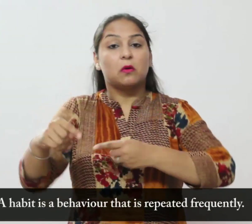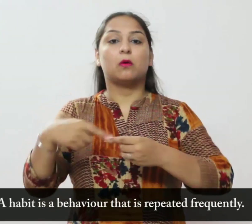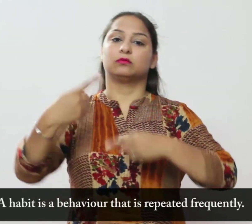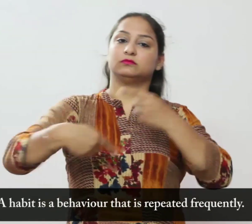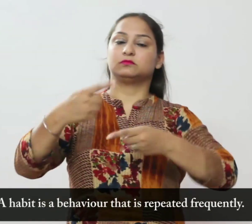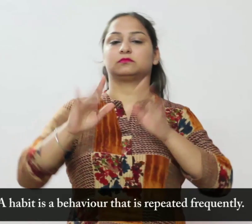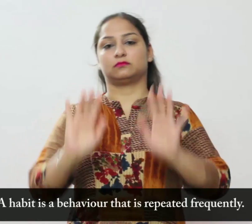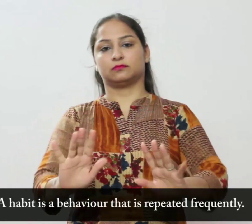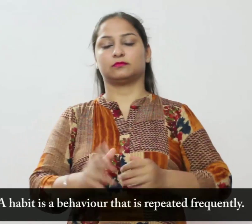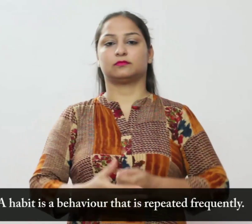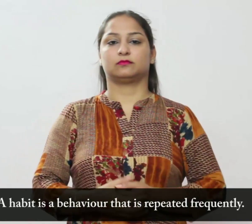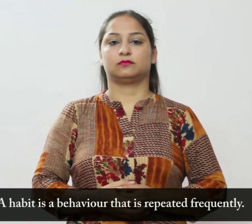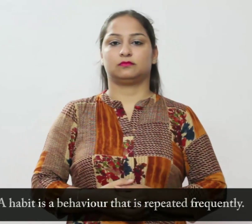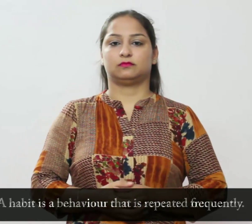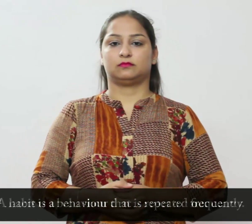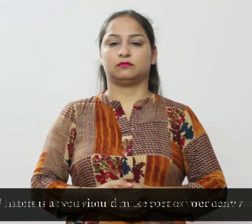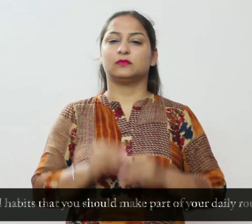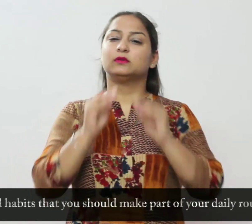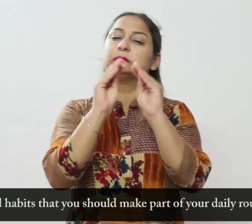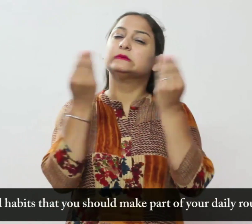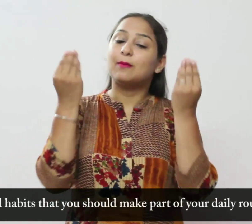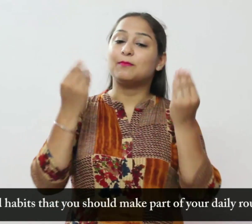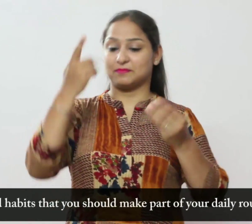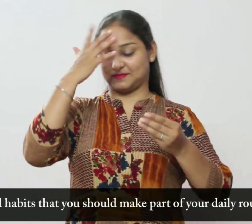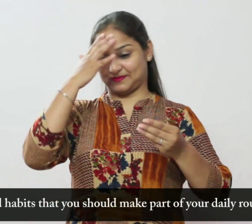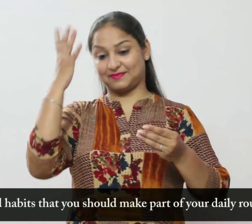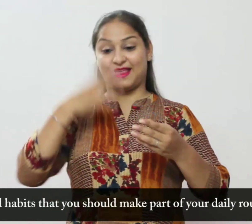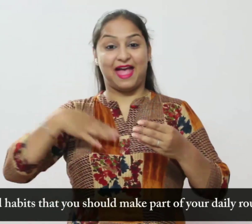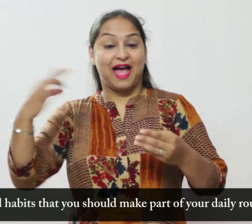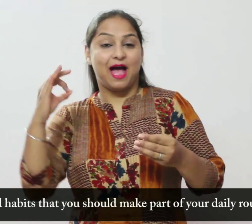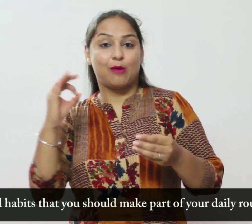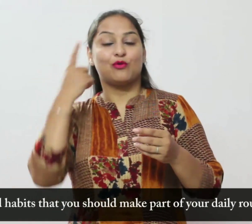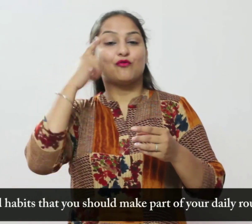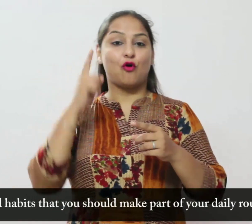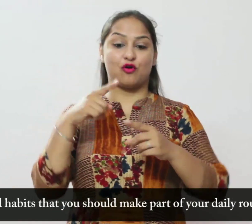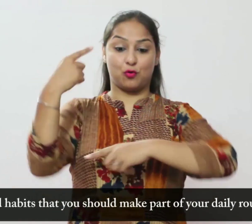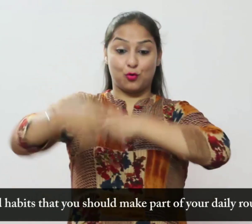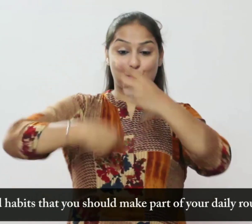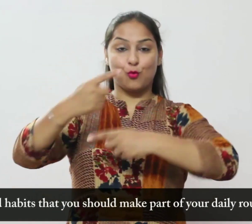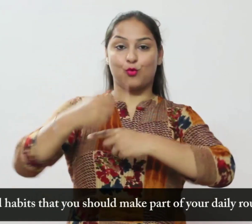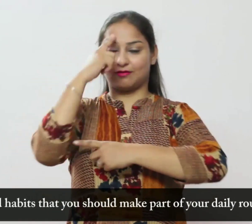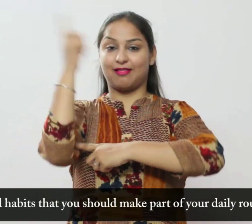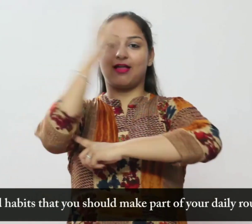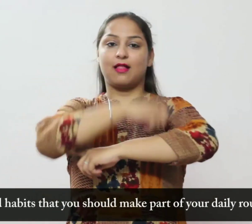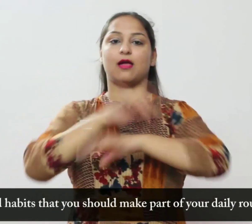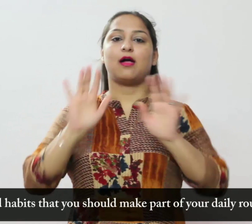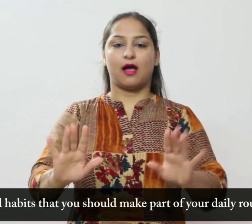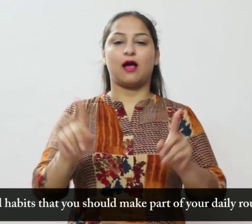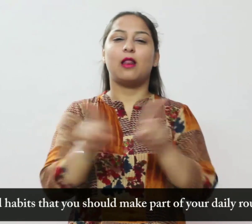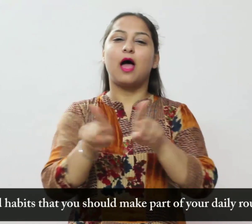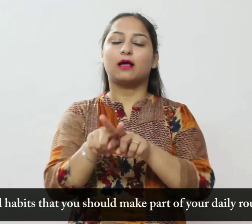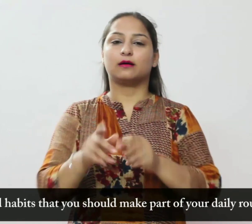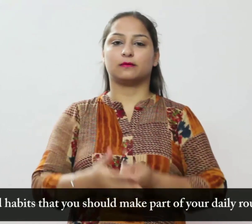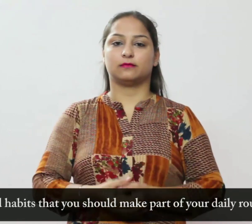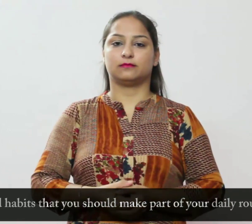कुछ अच्छी आदतें हैं कुछ अच्छी आदतें जिन्हें आपको अपनी दिन चर्रे का हिसा बनाना चाहिए